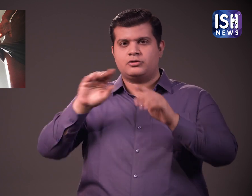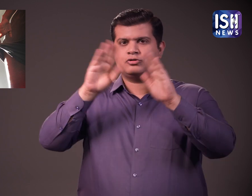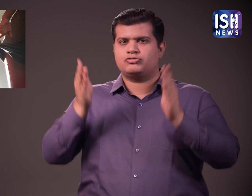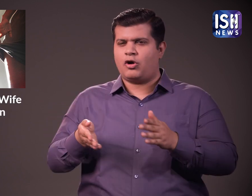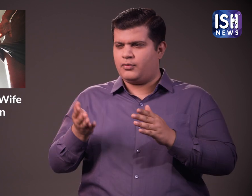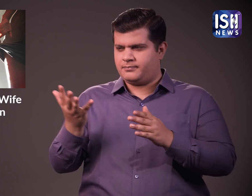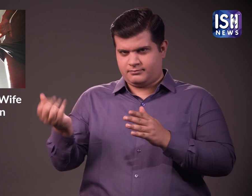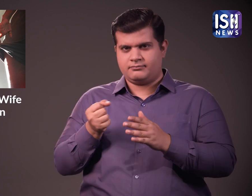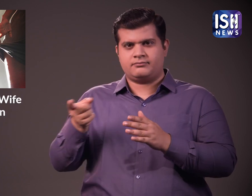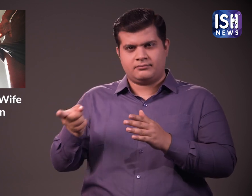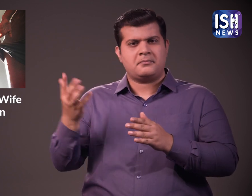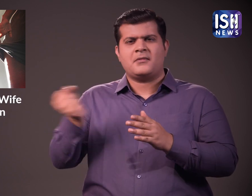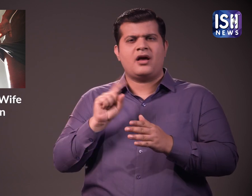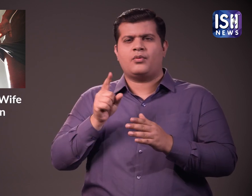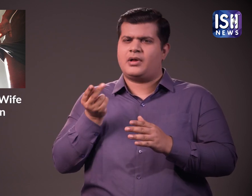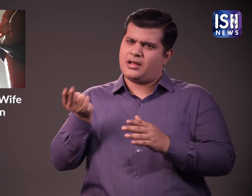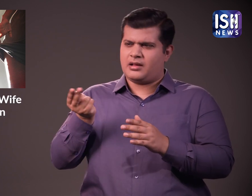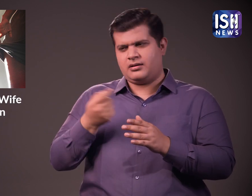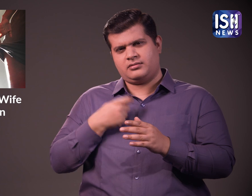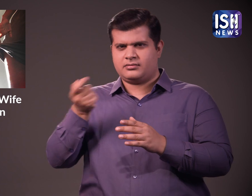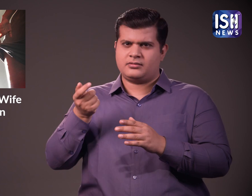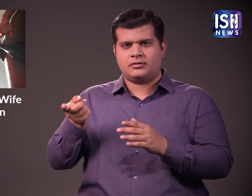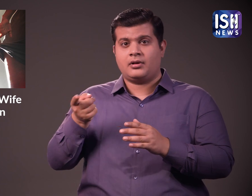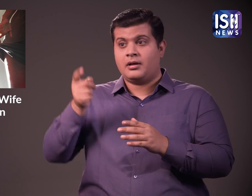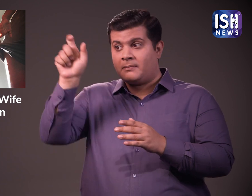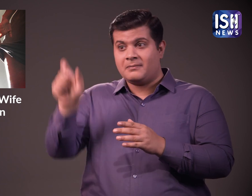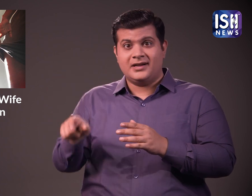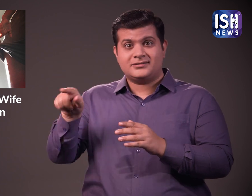अवधी के लिए साड़े नौल लाक रुपे में